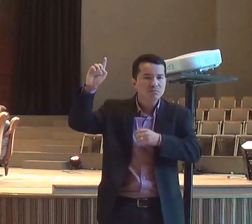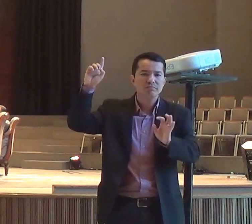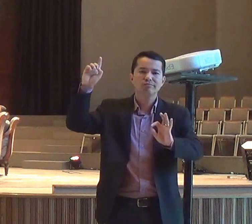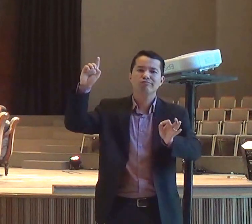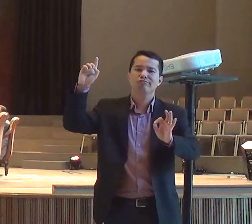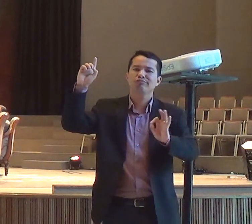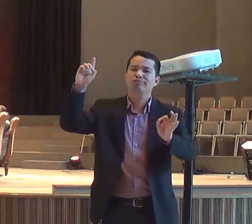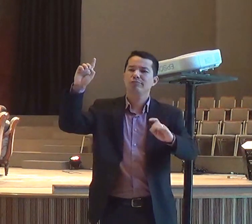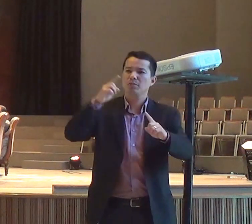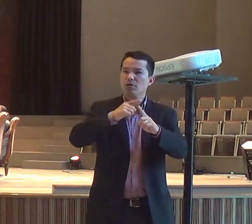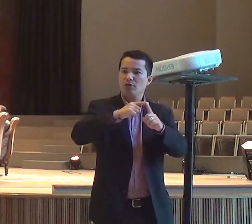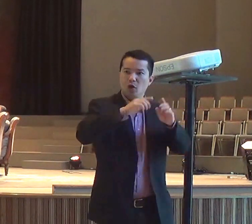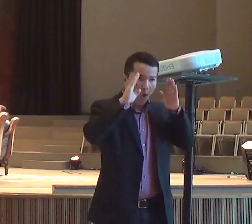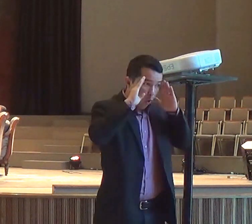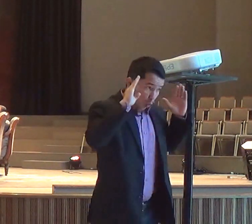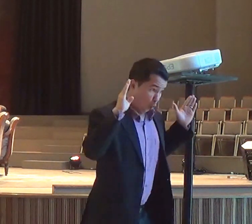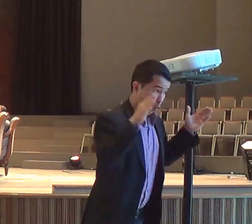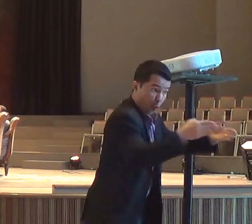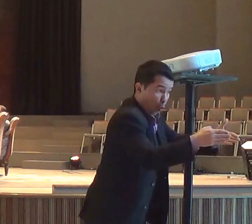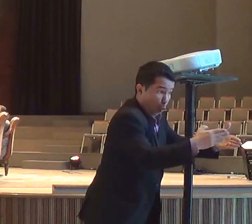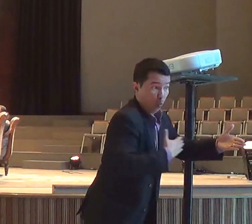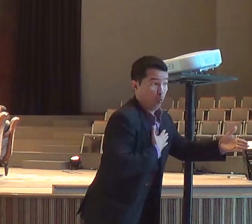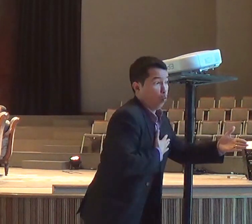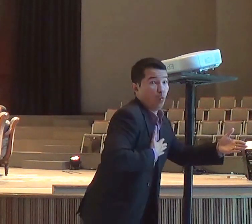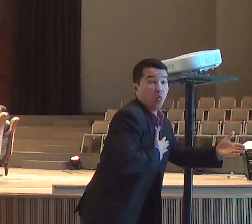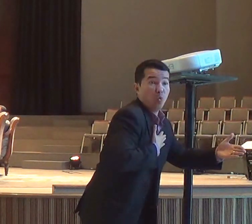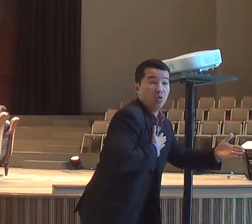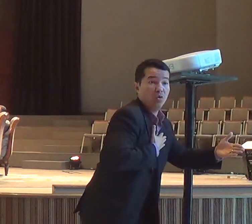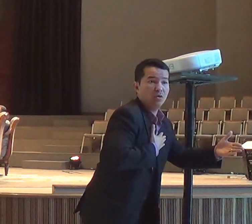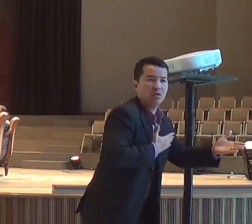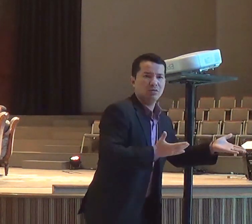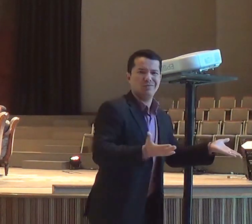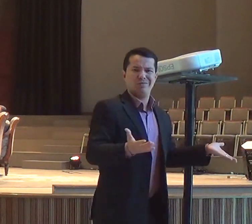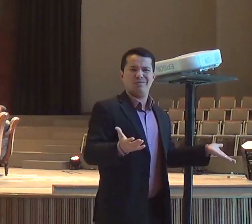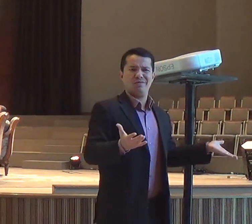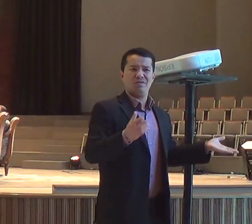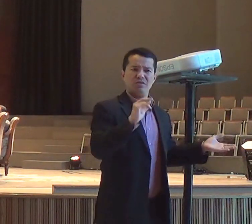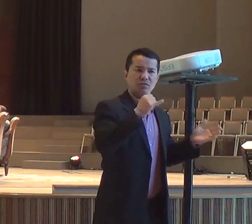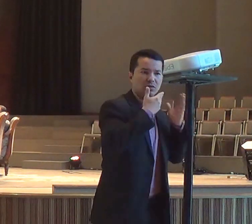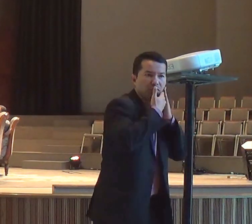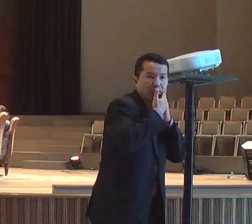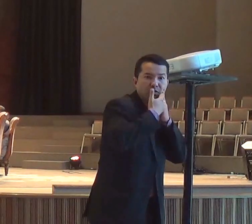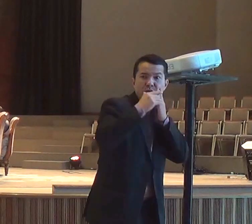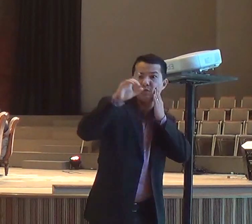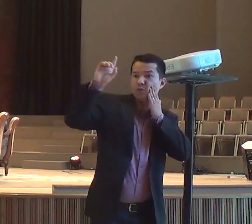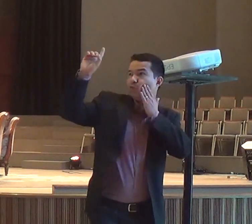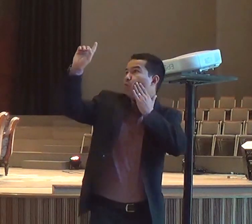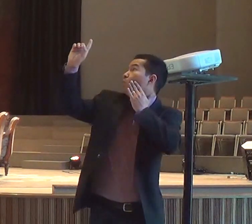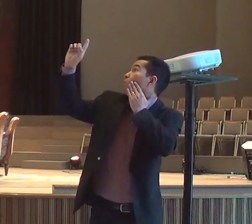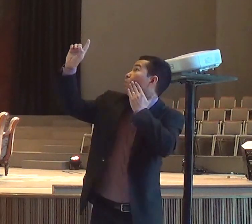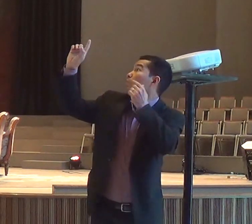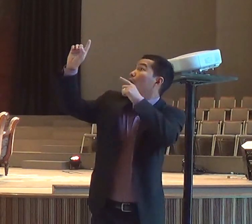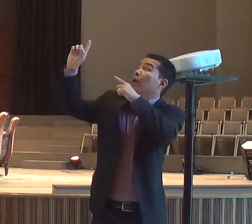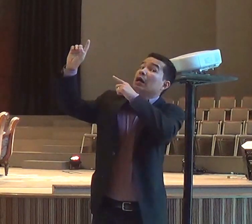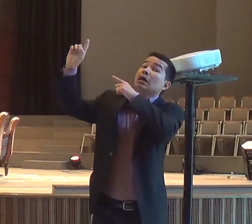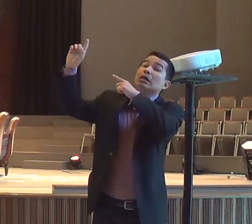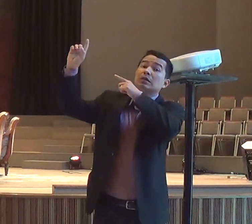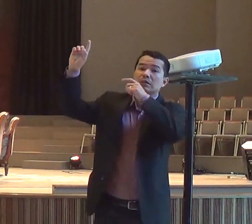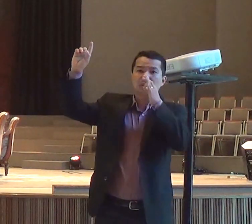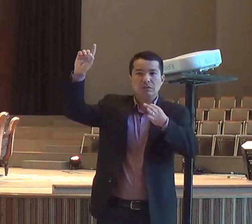duas cenas, me vem a mente, a primeira delas, quando preguei, uma vez, na Adoné, e brinquei, com o povo, que estava lá, e disse assim, olha,